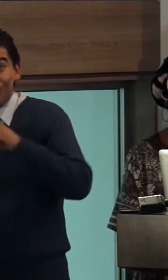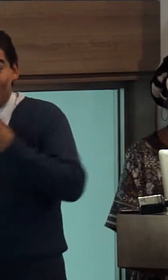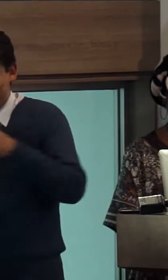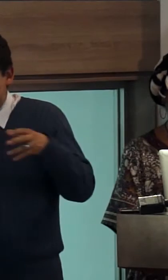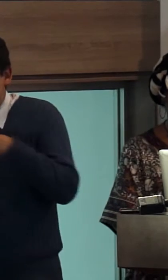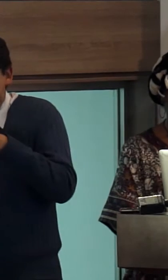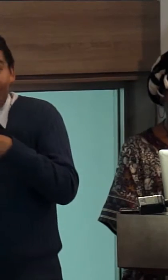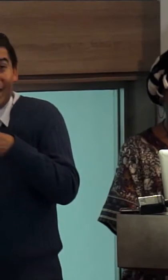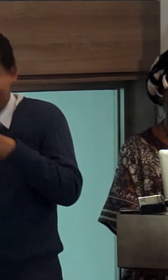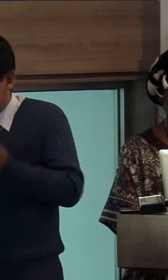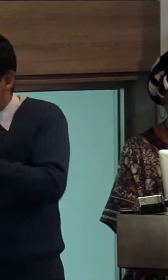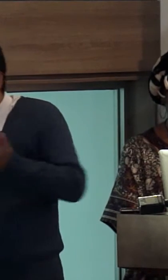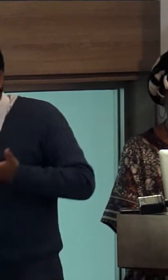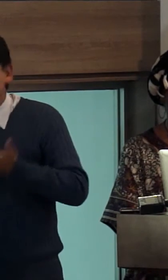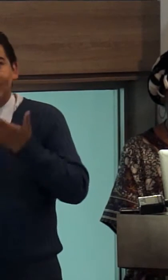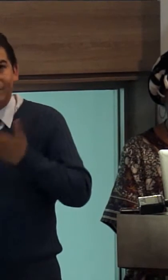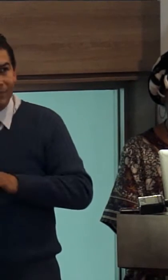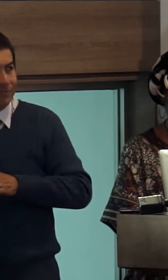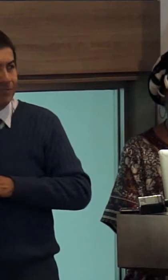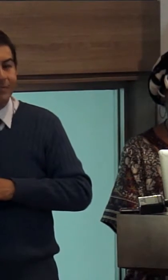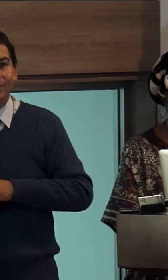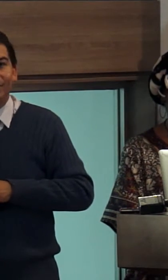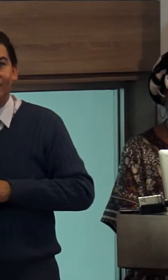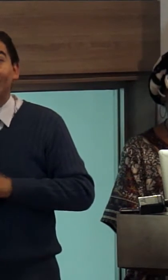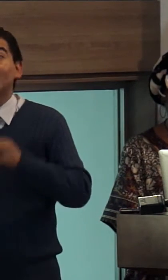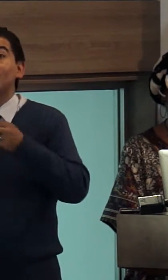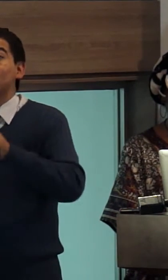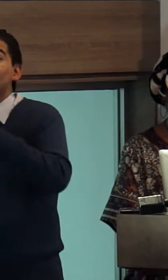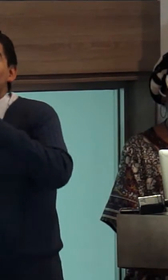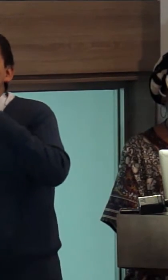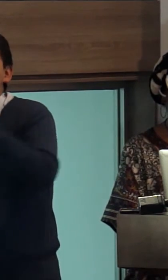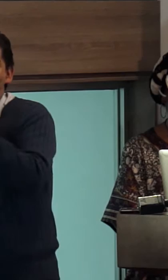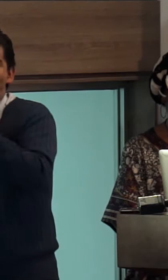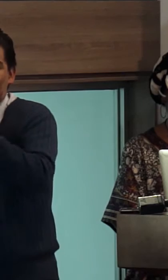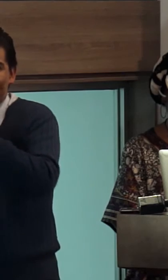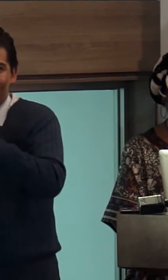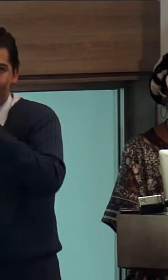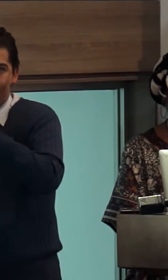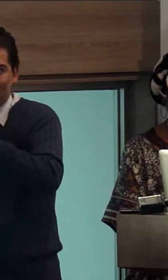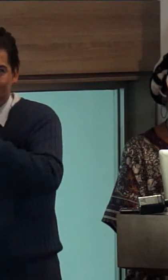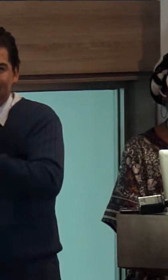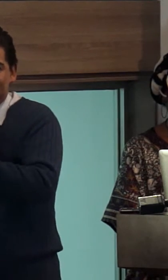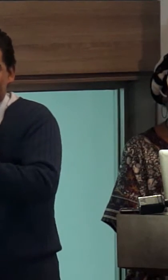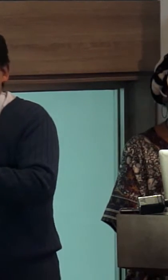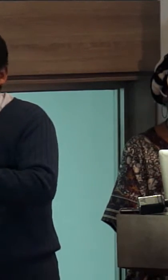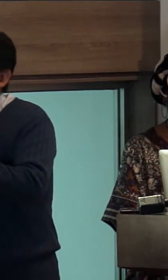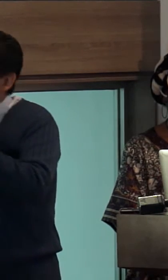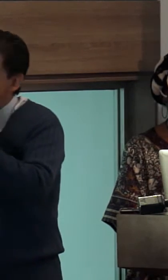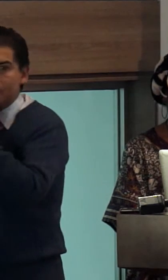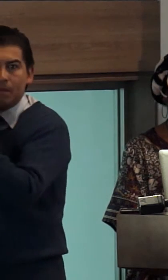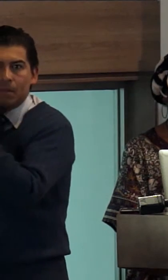acompañamiento en vivo mediante un grupo que creamos en Whatsapp y que fue absorbiendo las consultas las